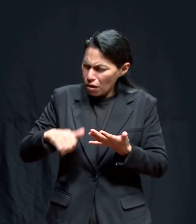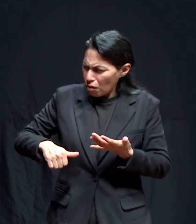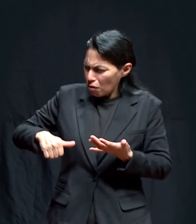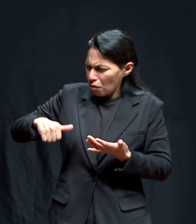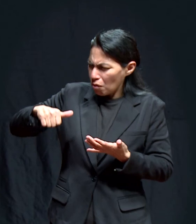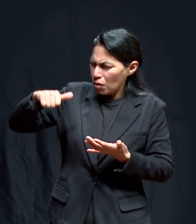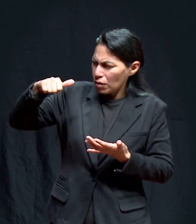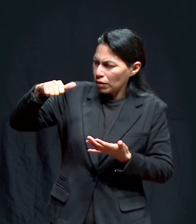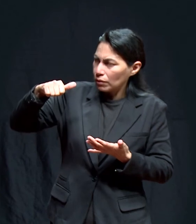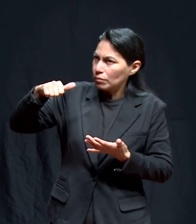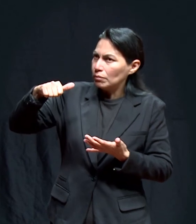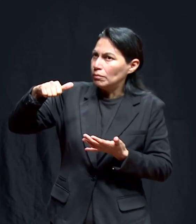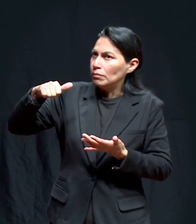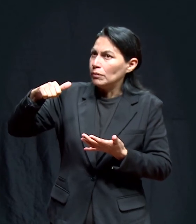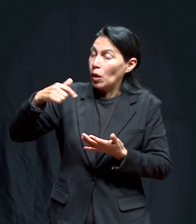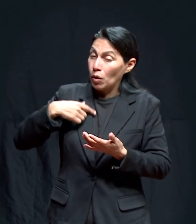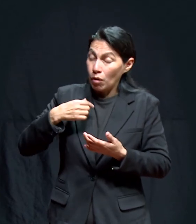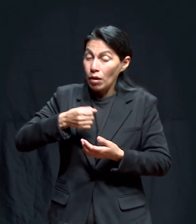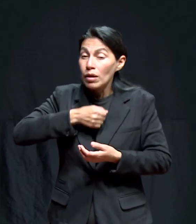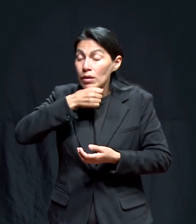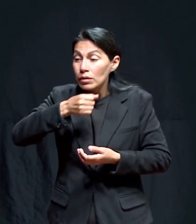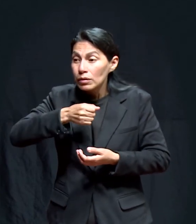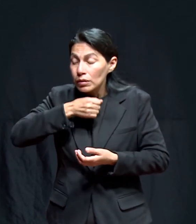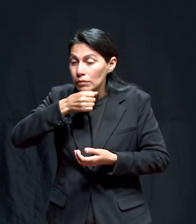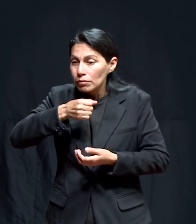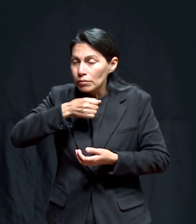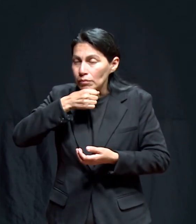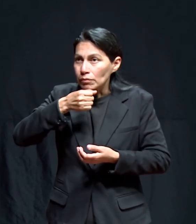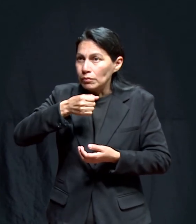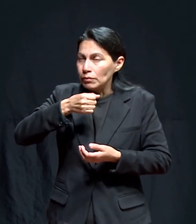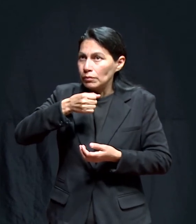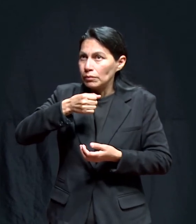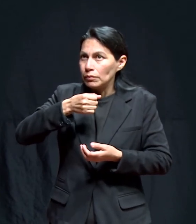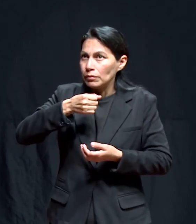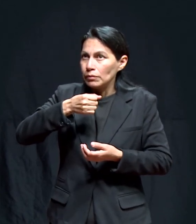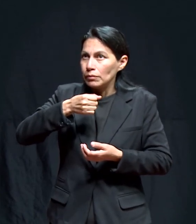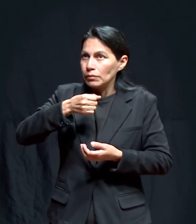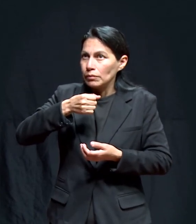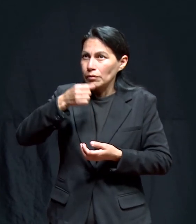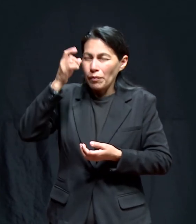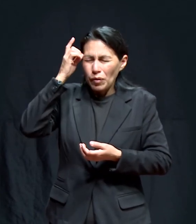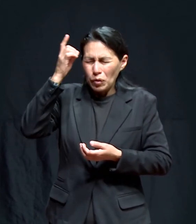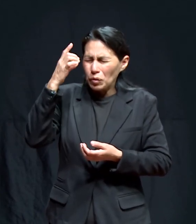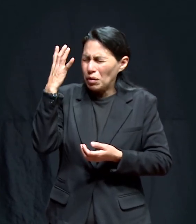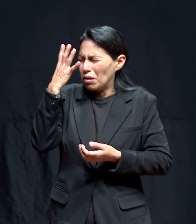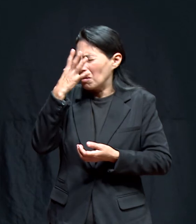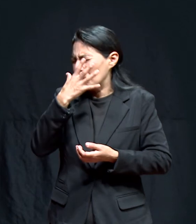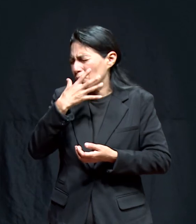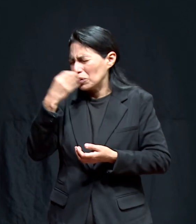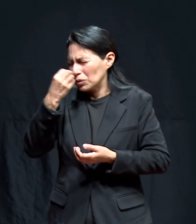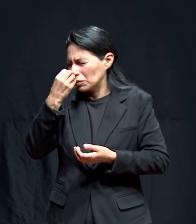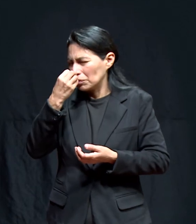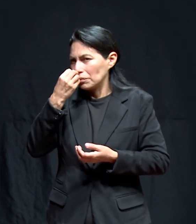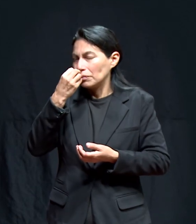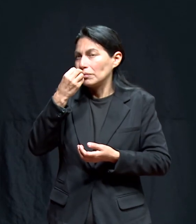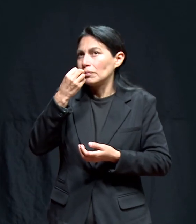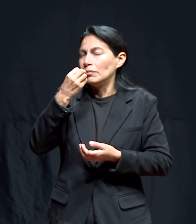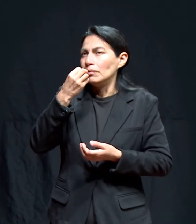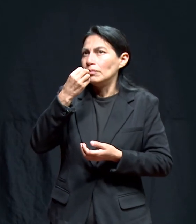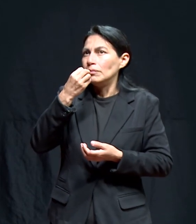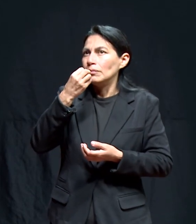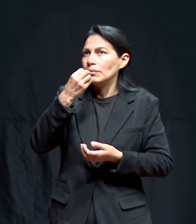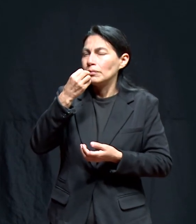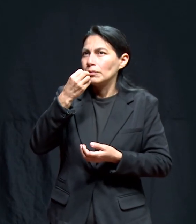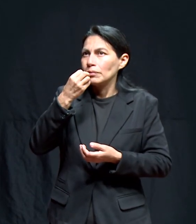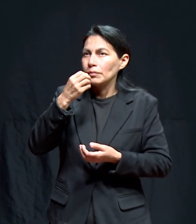en mi parte adulta, y ahora en mi vejez, yo he visto a ese Dios maravilloso